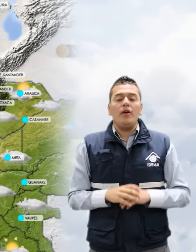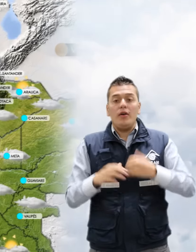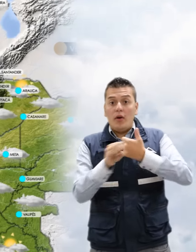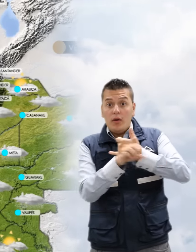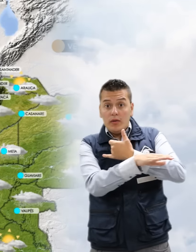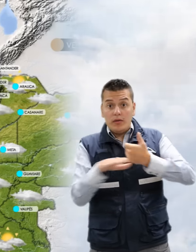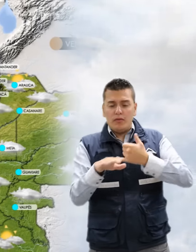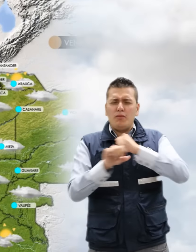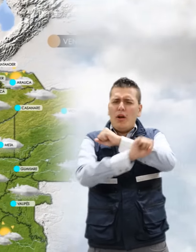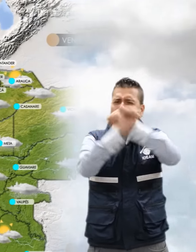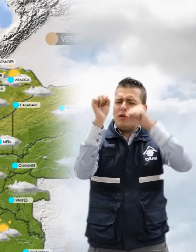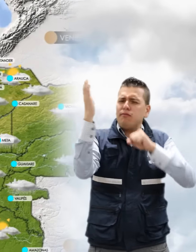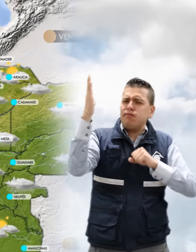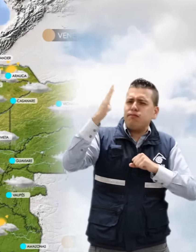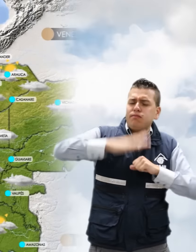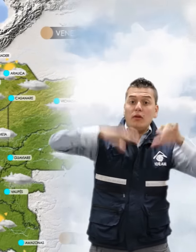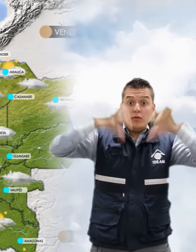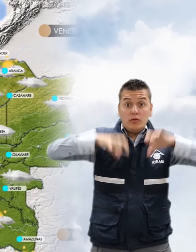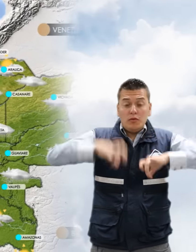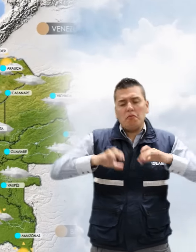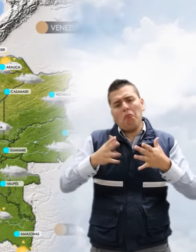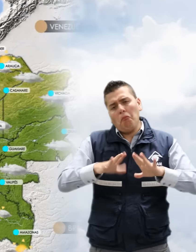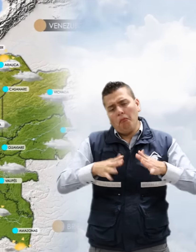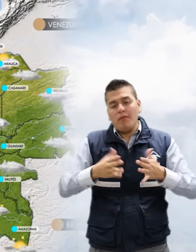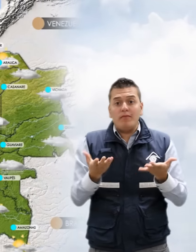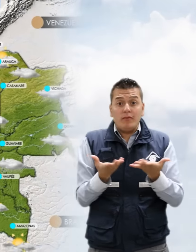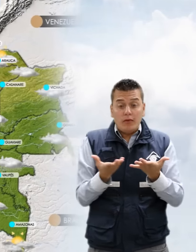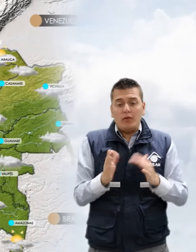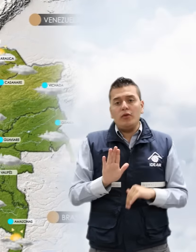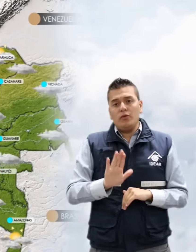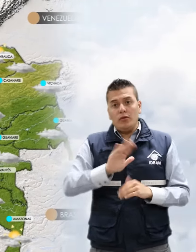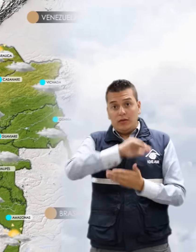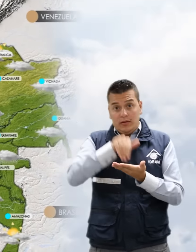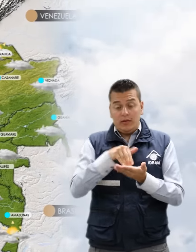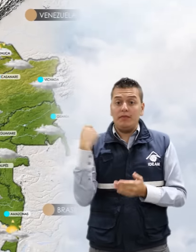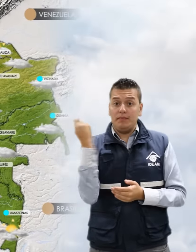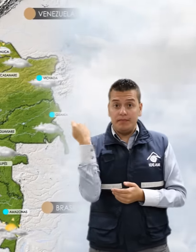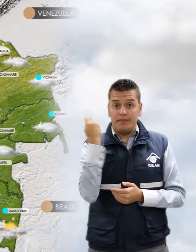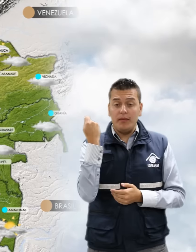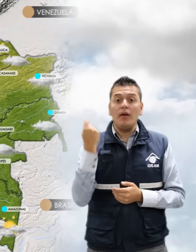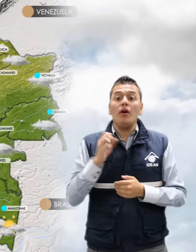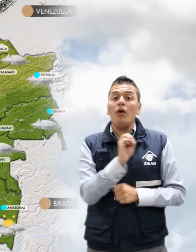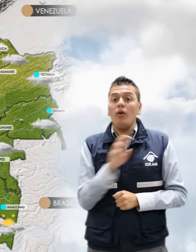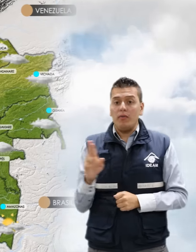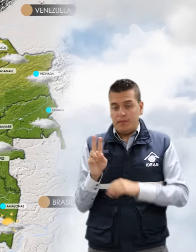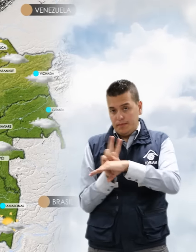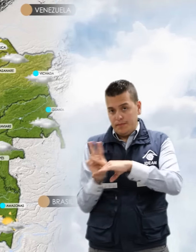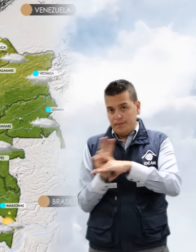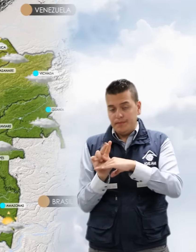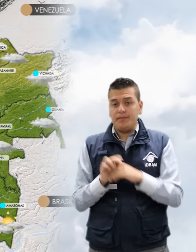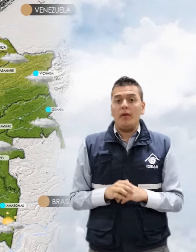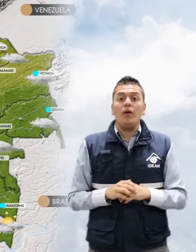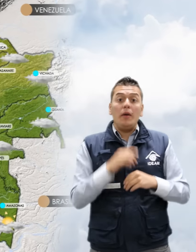orinó que durante la mañana se presentarán lluvias de carácter ligero sobre sectores del centro de Meta y hacia el oriente de Bichada.